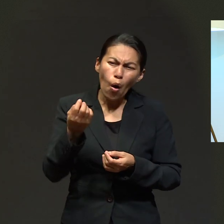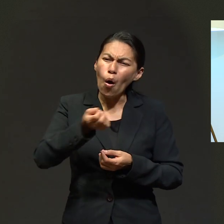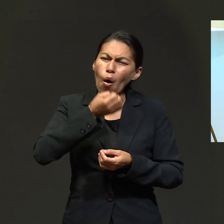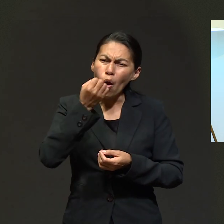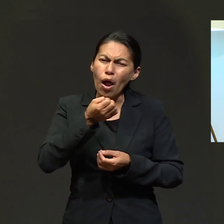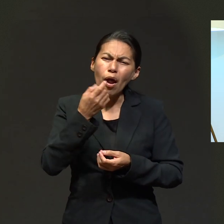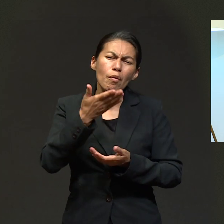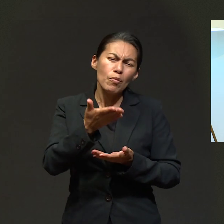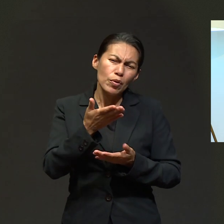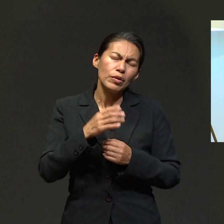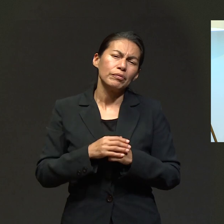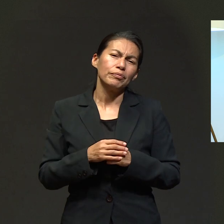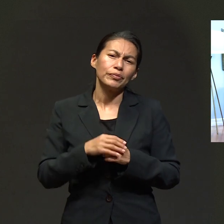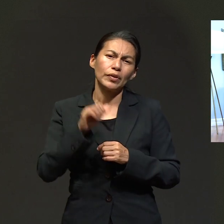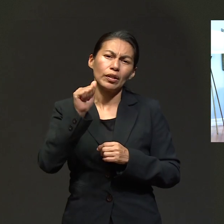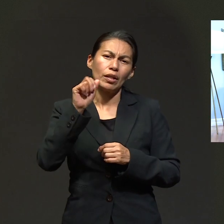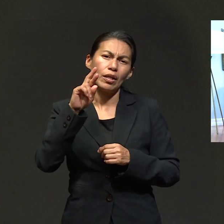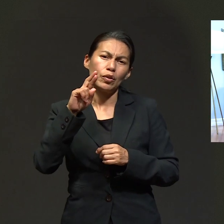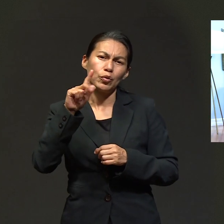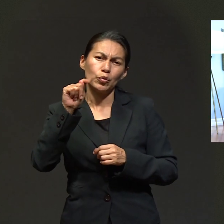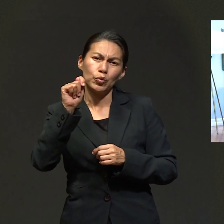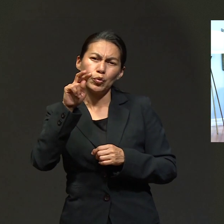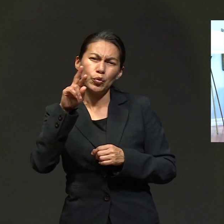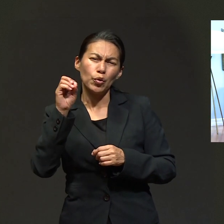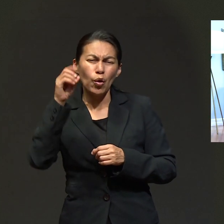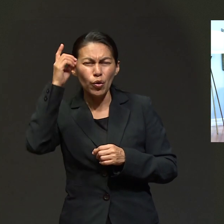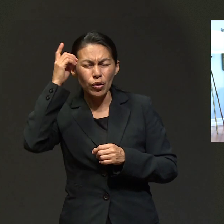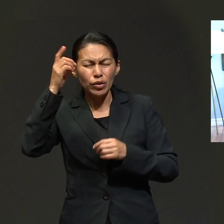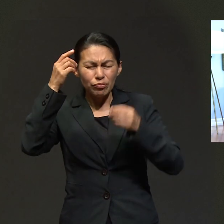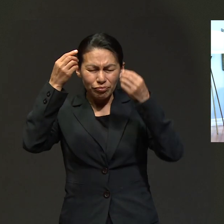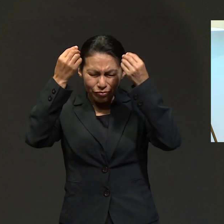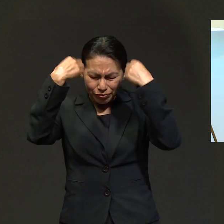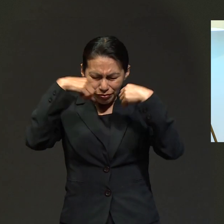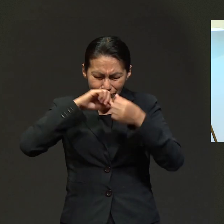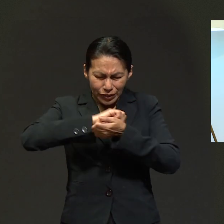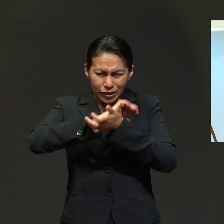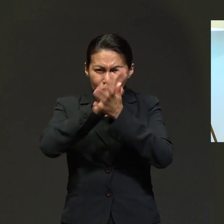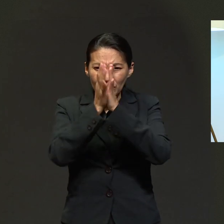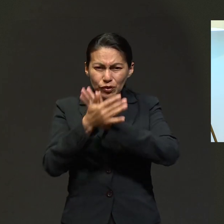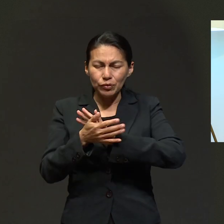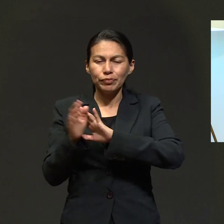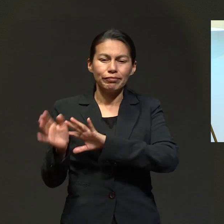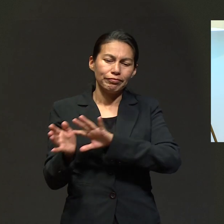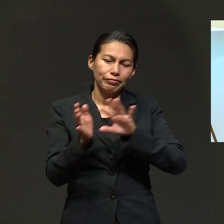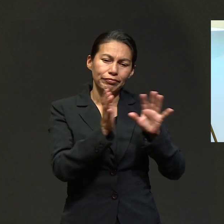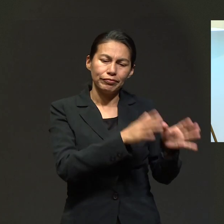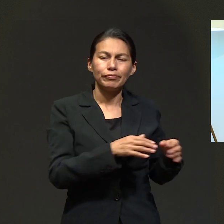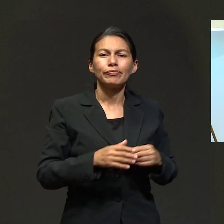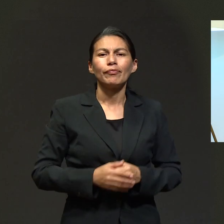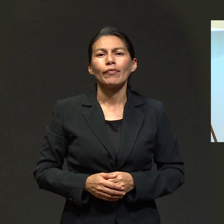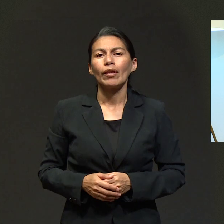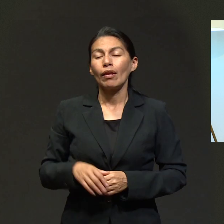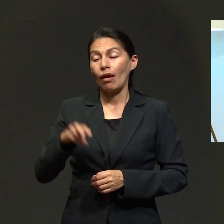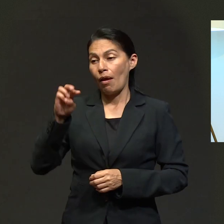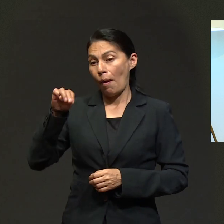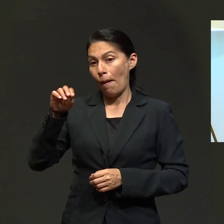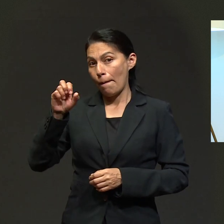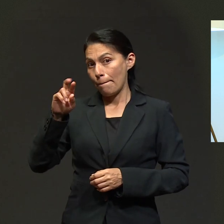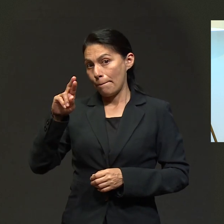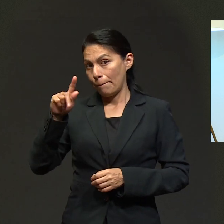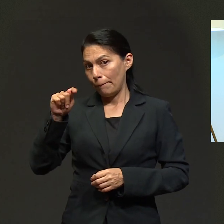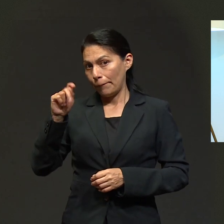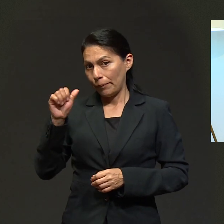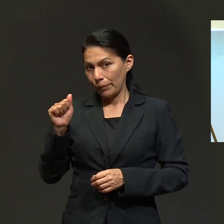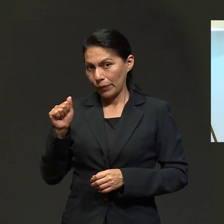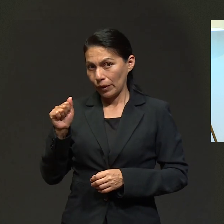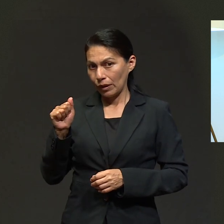en él, integralmente. Marta Palaz, Patricia, perdón. Aprovecho para rogarles